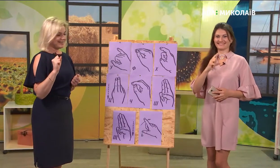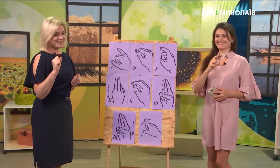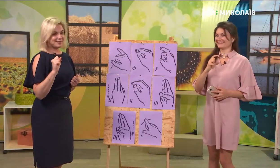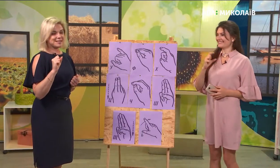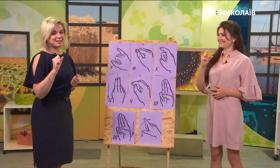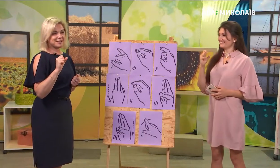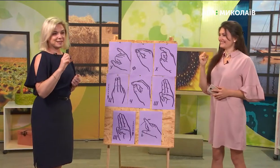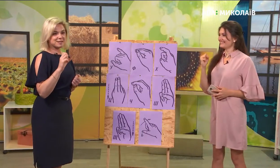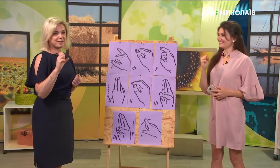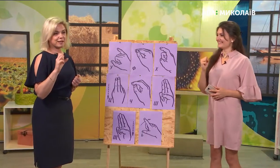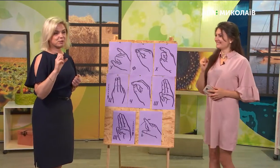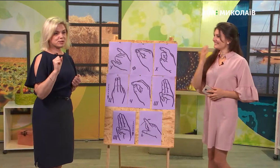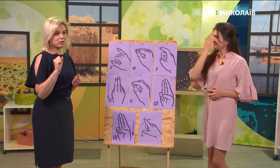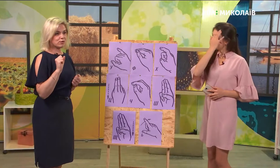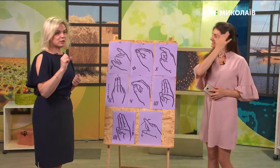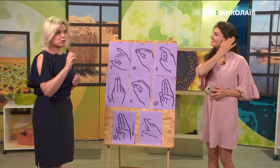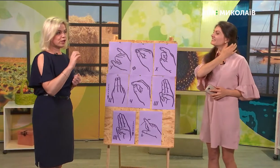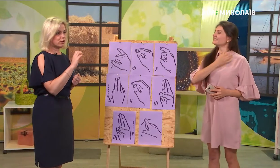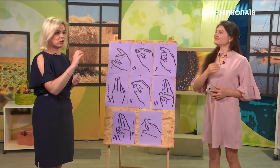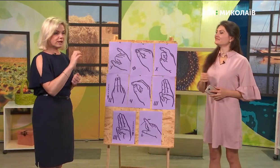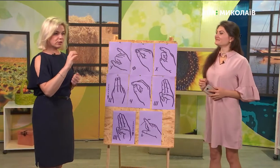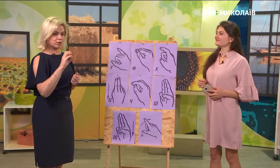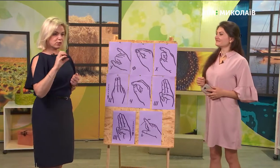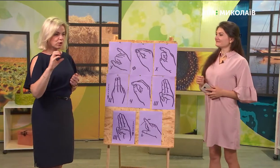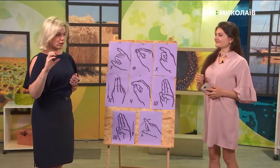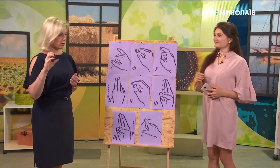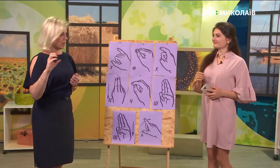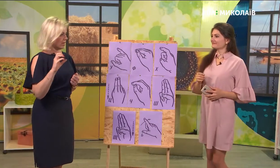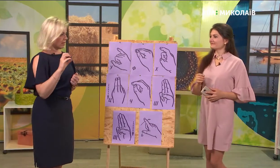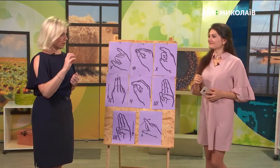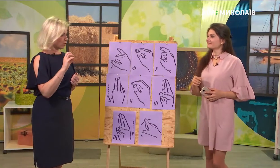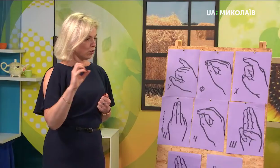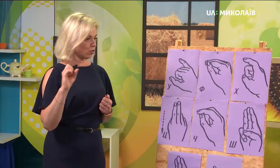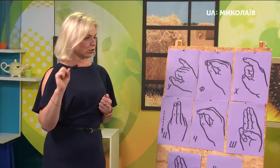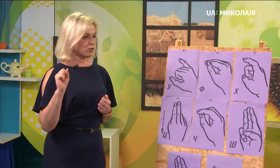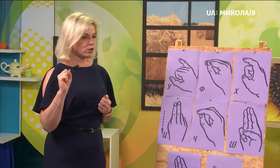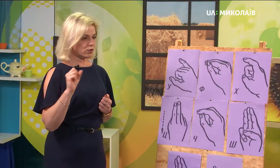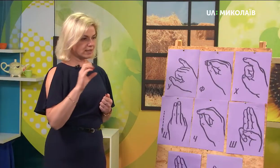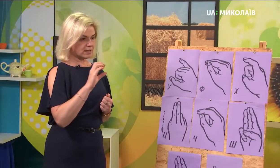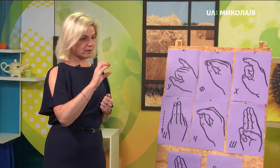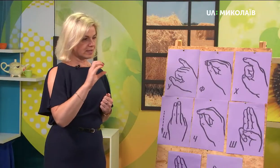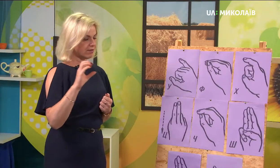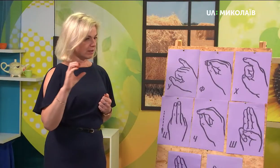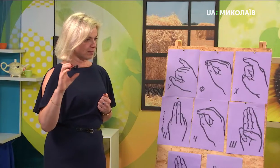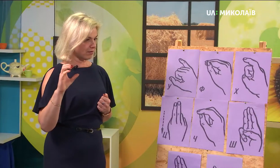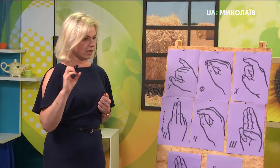Коли складається склад або слово, ми трошки його якось рухаємо руку, тому що це зліва-направа.